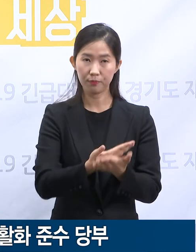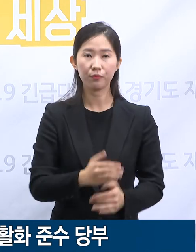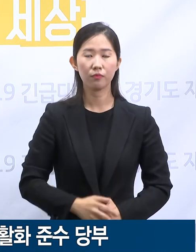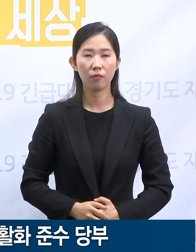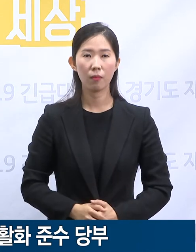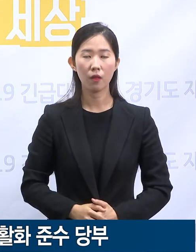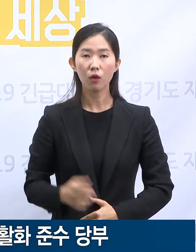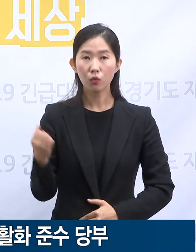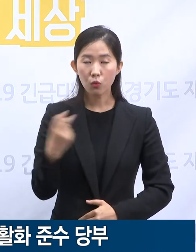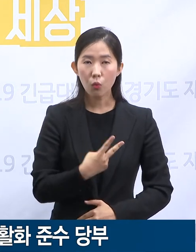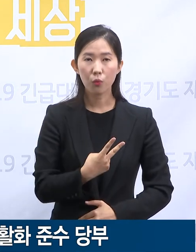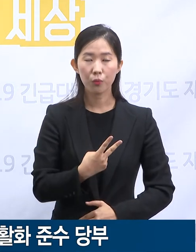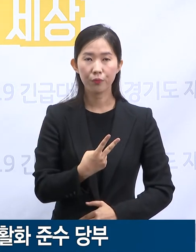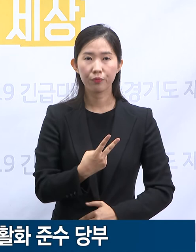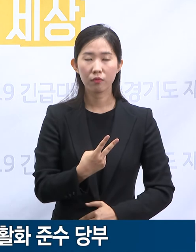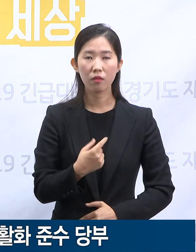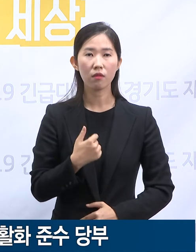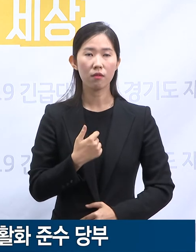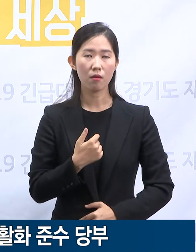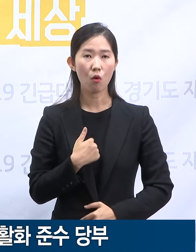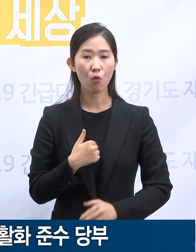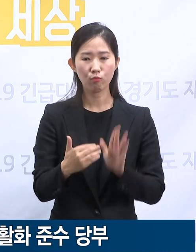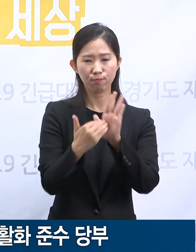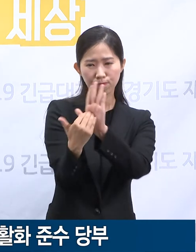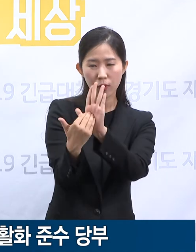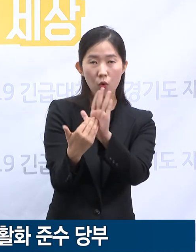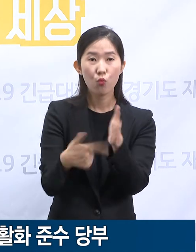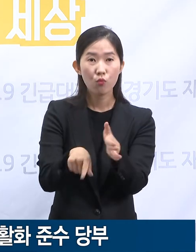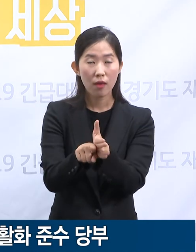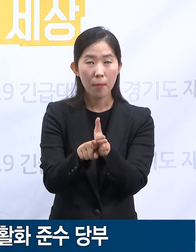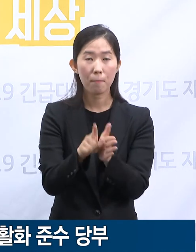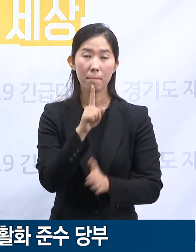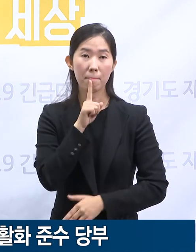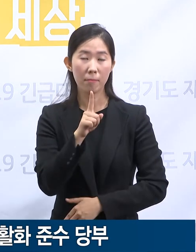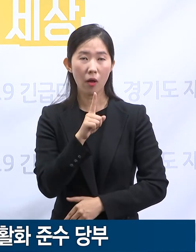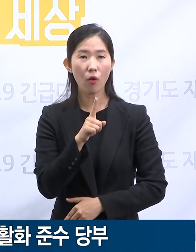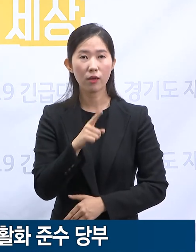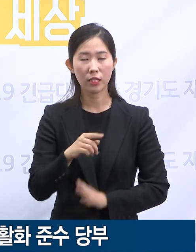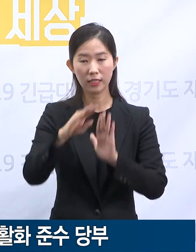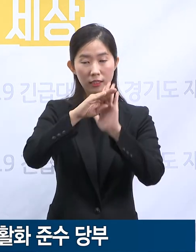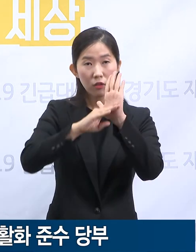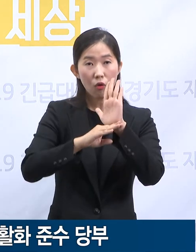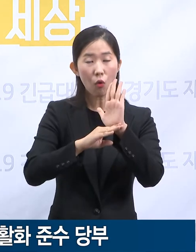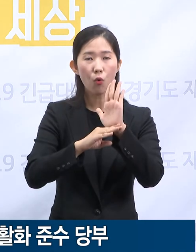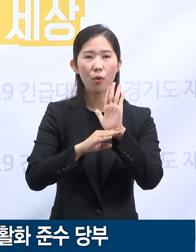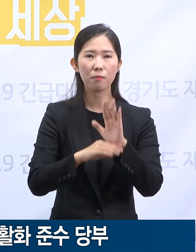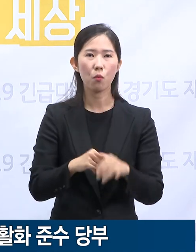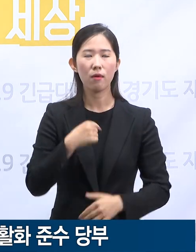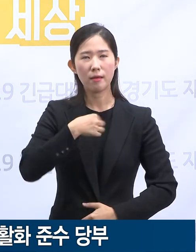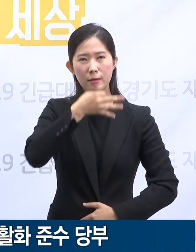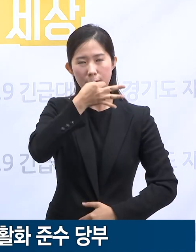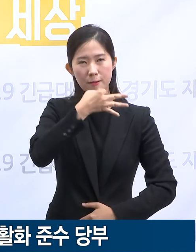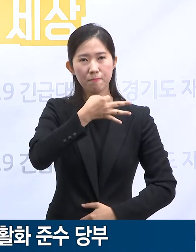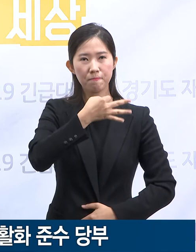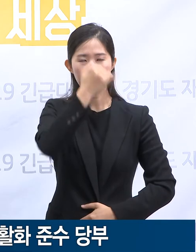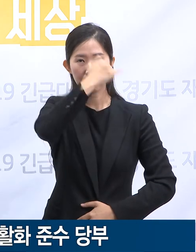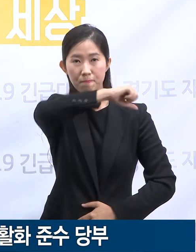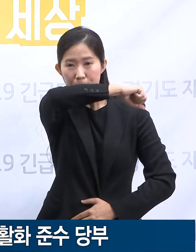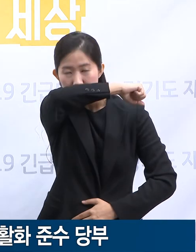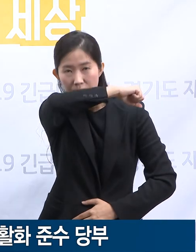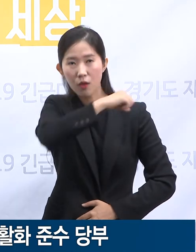반복적으로 강조되었던 바와 같습니다. 기침 예절, 손 씻기, 실내에서의 마스크 착용 등